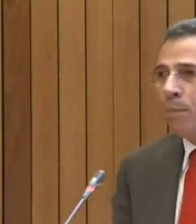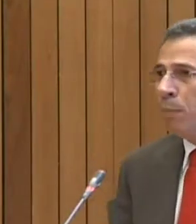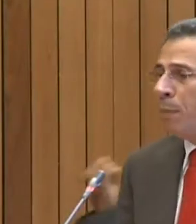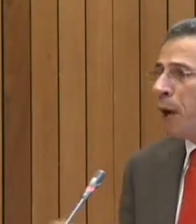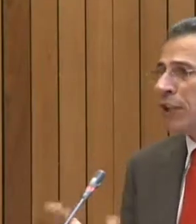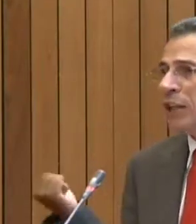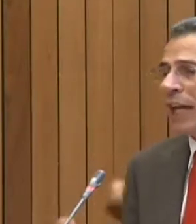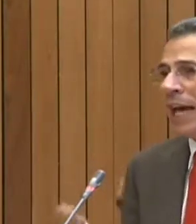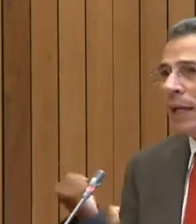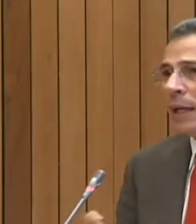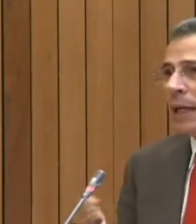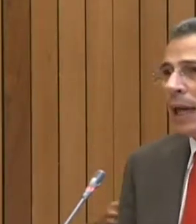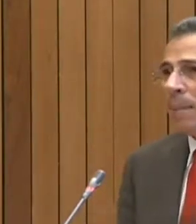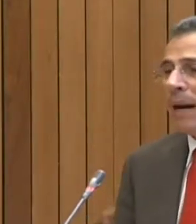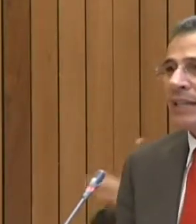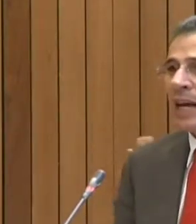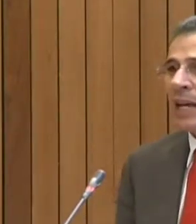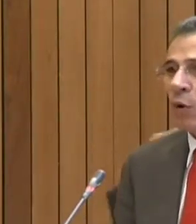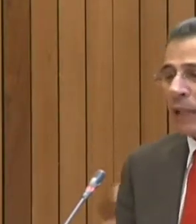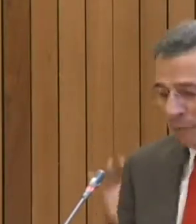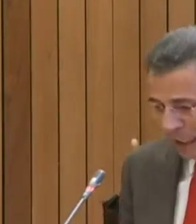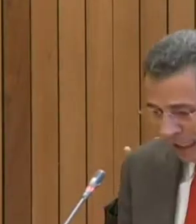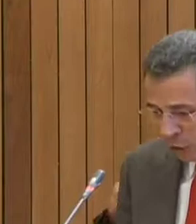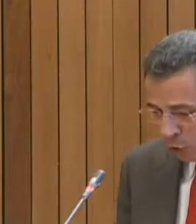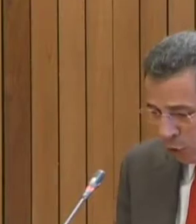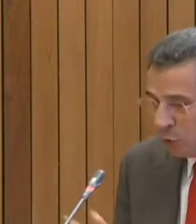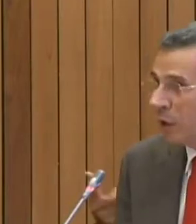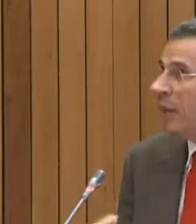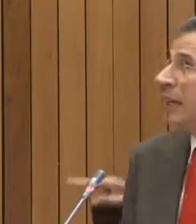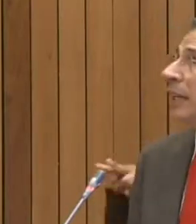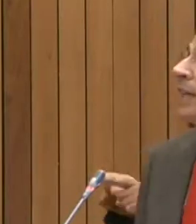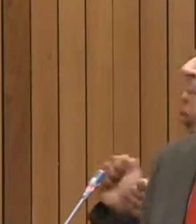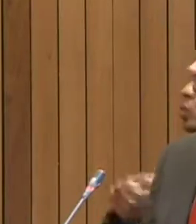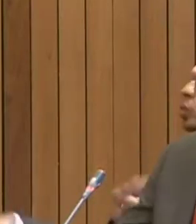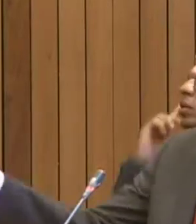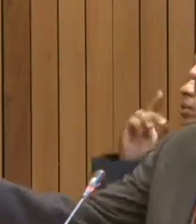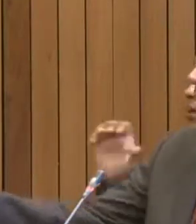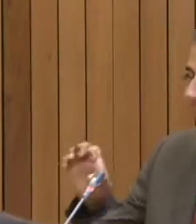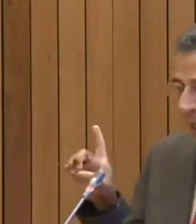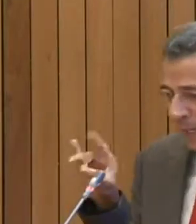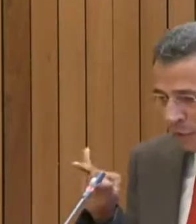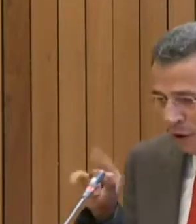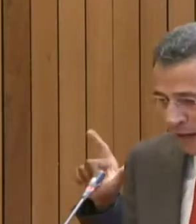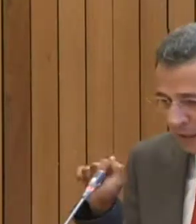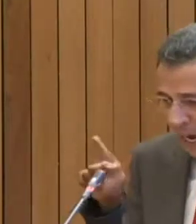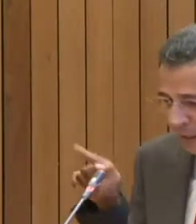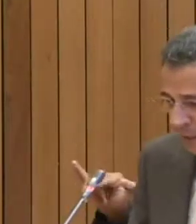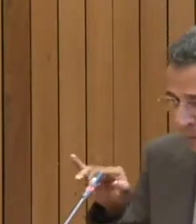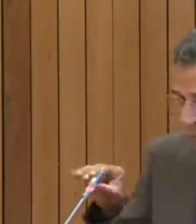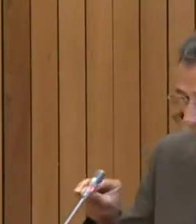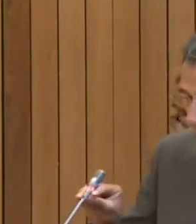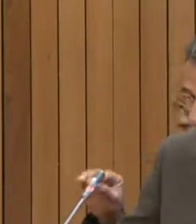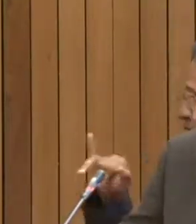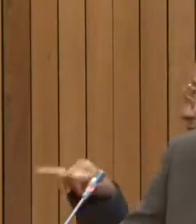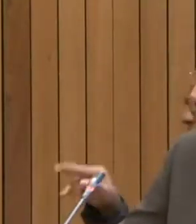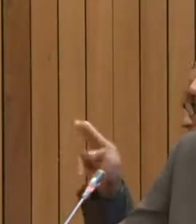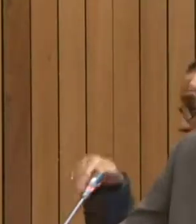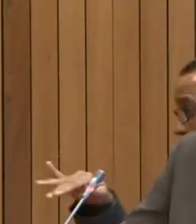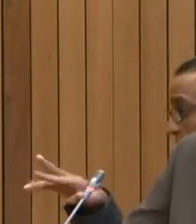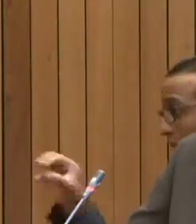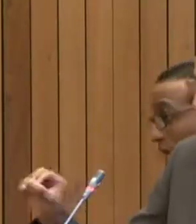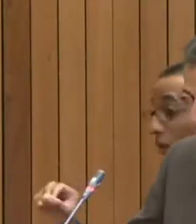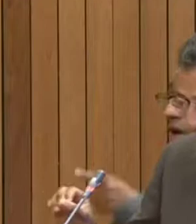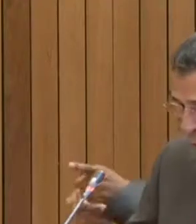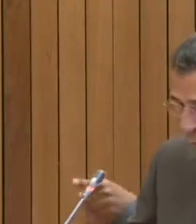um projeto de lei em parceria com o deputado Adilésio Júnior, que também aprovado nesta Casa foi vetada. A lei da